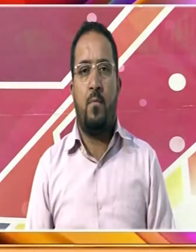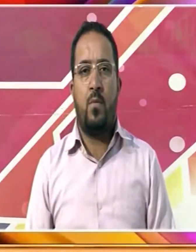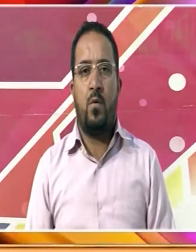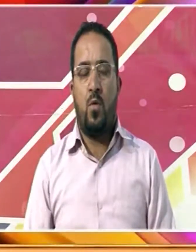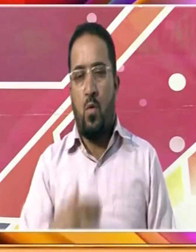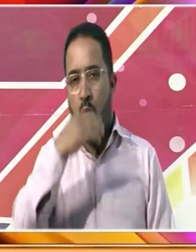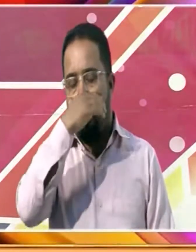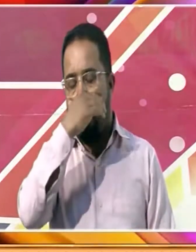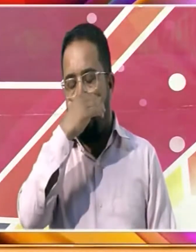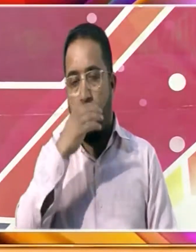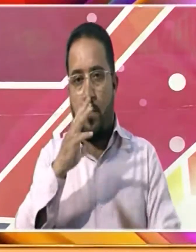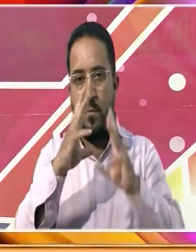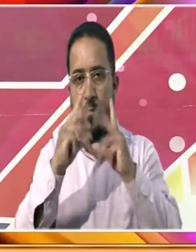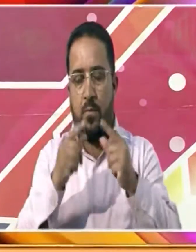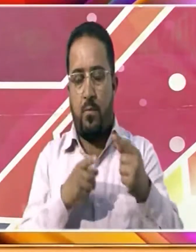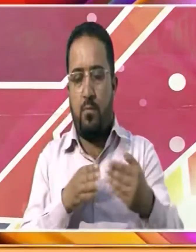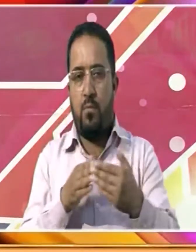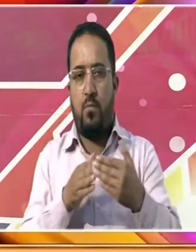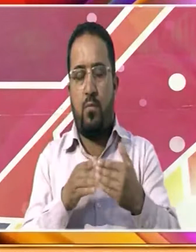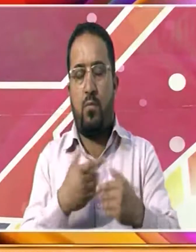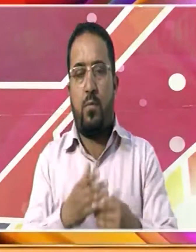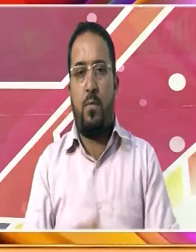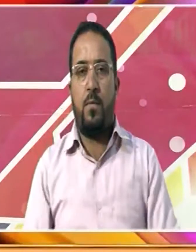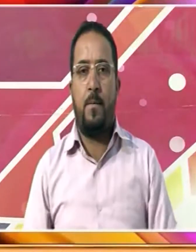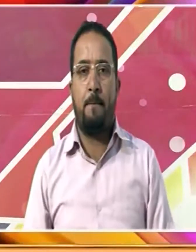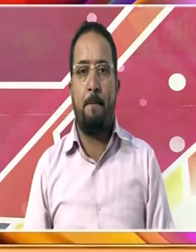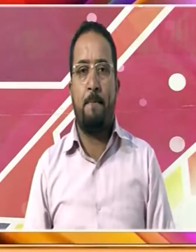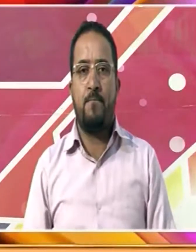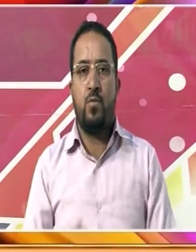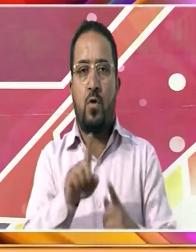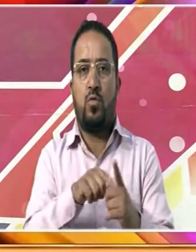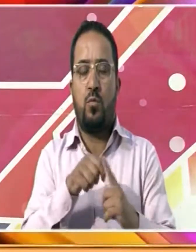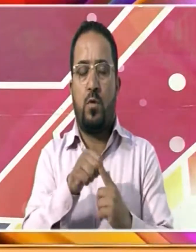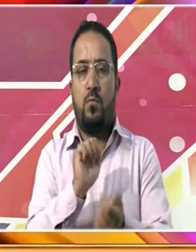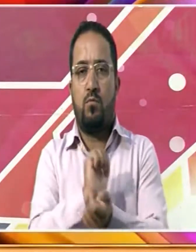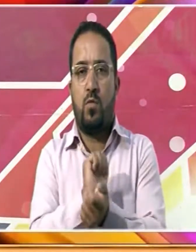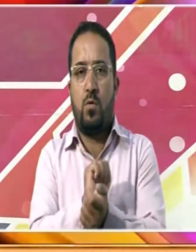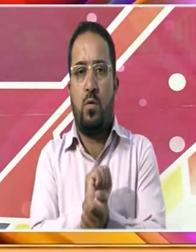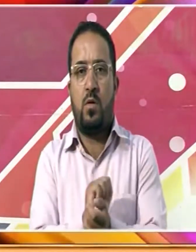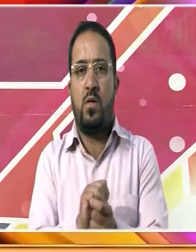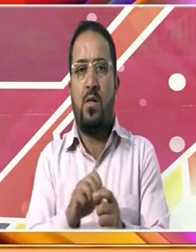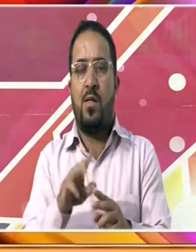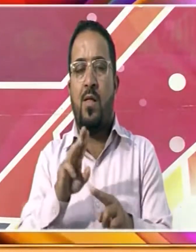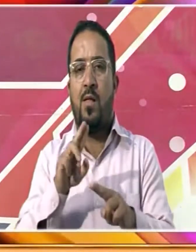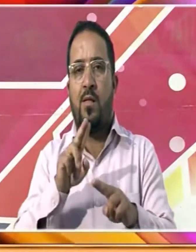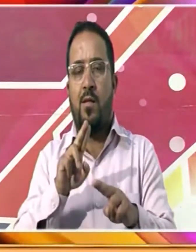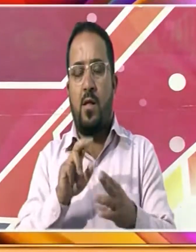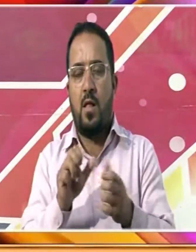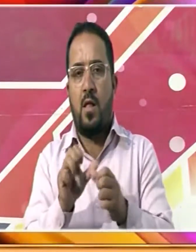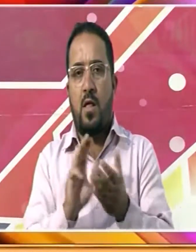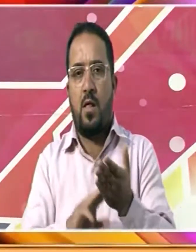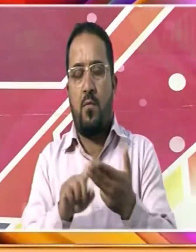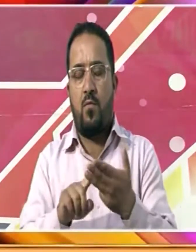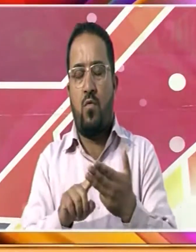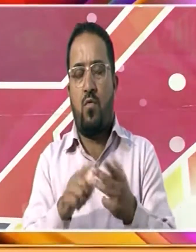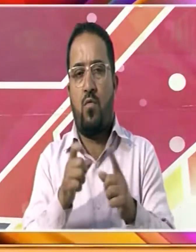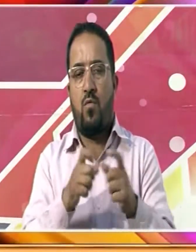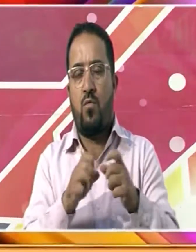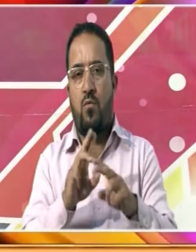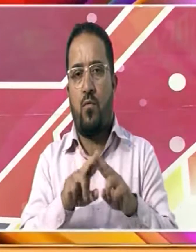ملٹنسی کے بیدت کا مقابلہ کریں جمع کشمیر پولیس اور سیکیورٹی فورسز کی سرانہ کرتے ہوئے